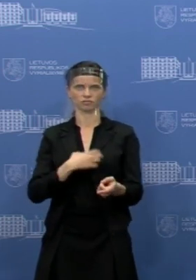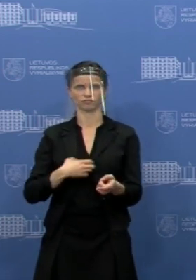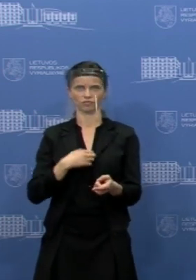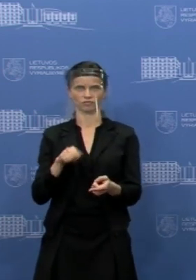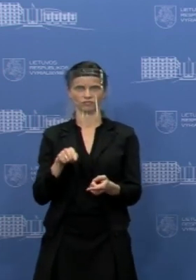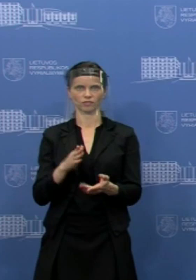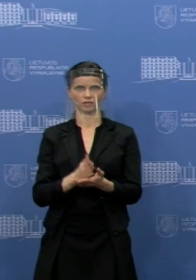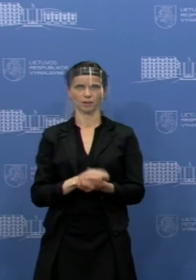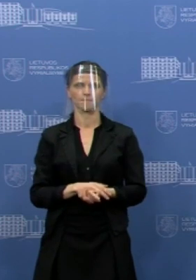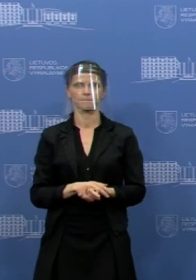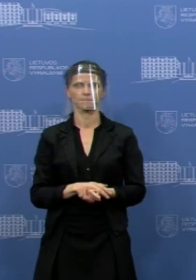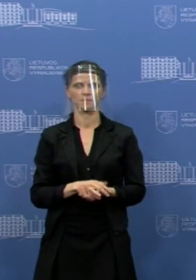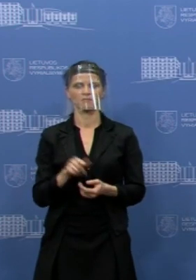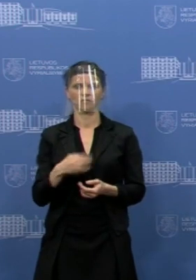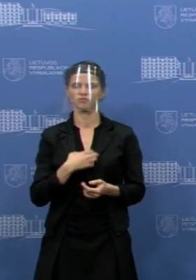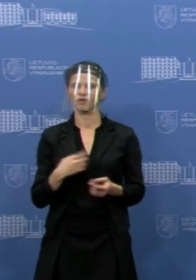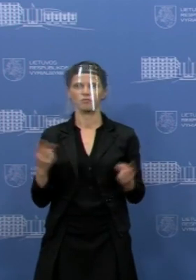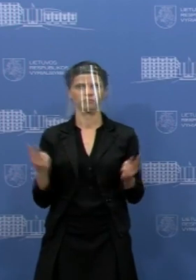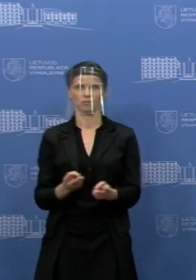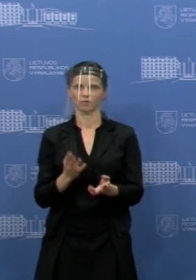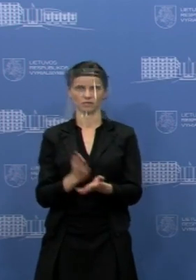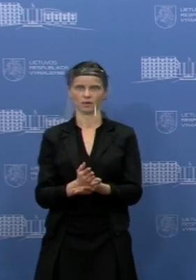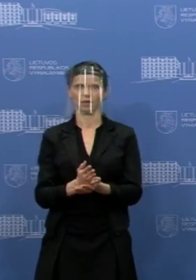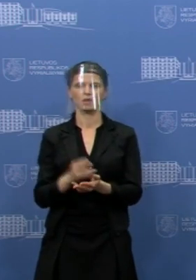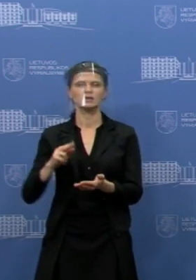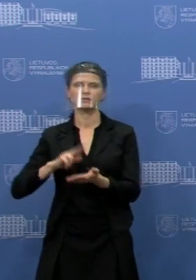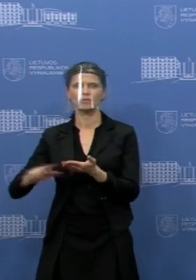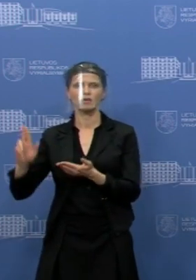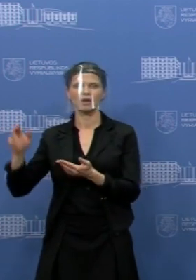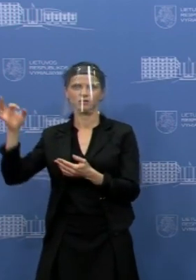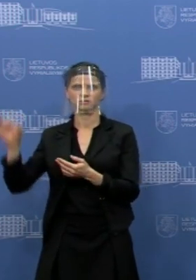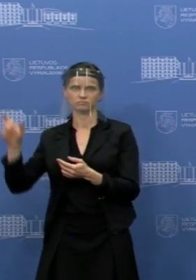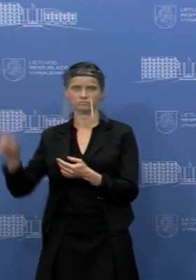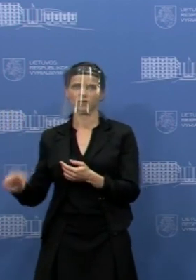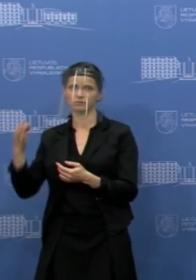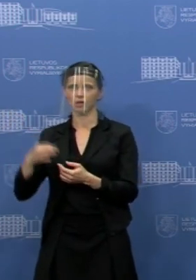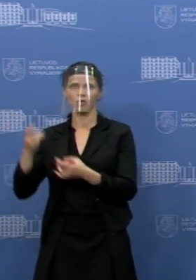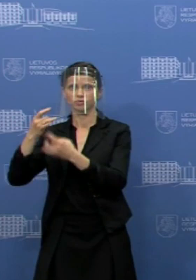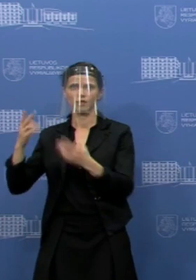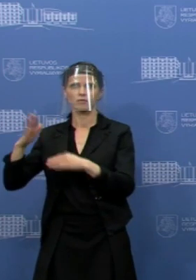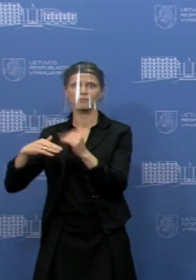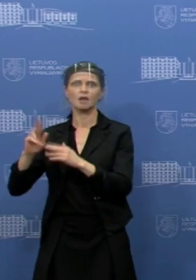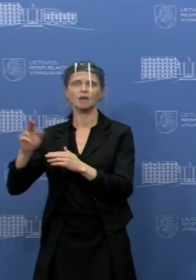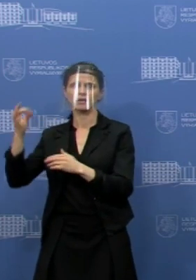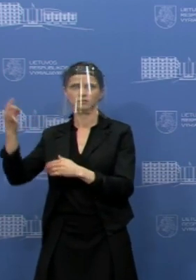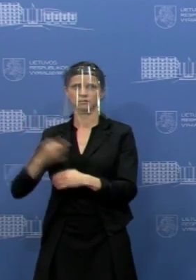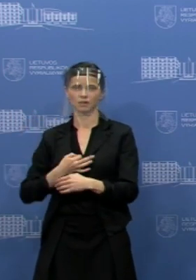poreikiu. Ir tikrai nekartą esam girdėję specialistus švietimo pasisakant apie tai, kad